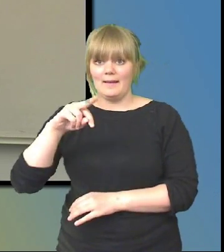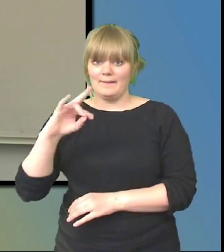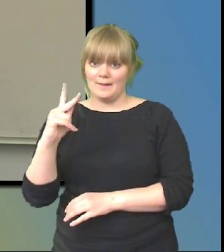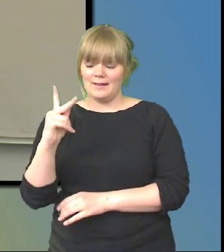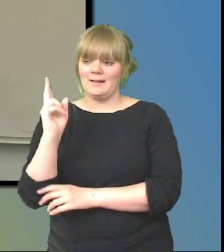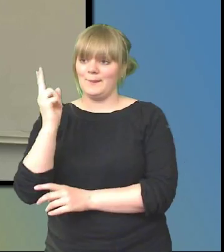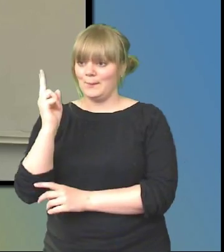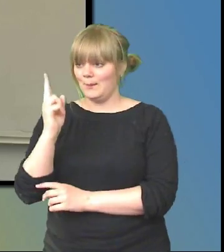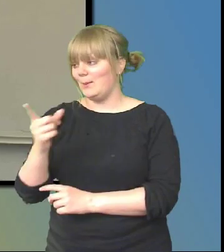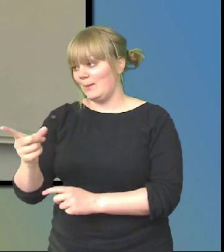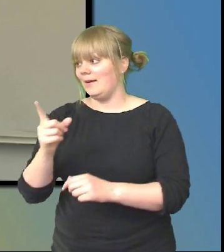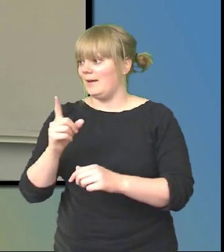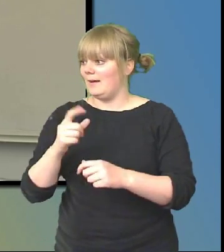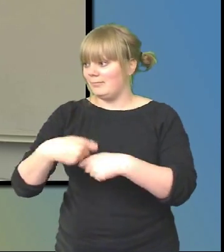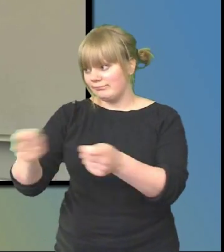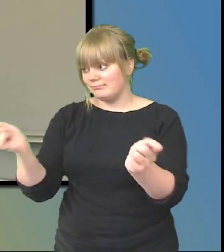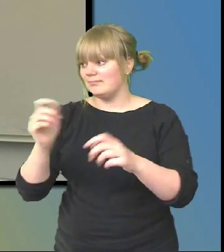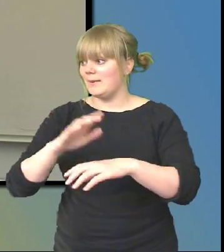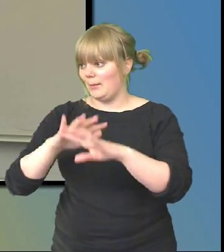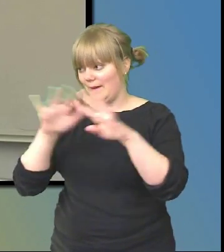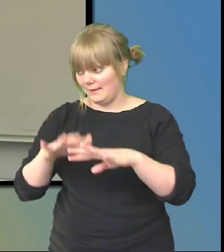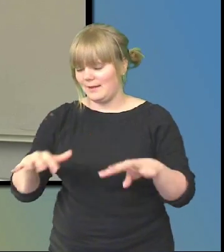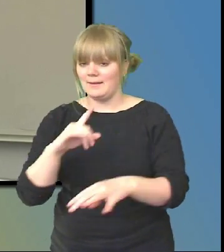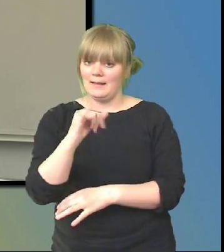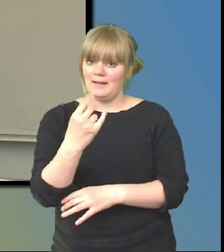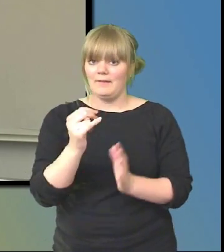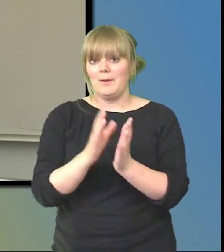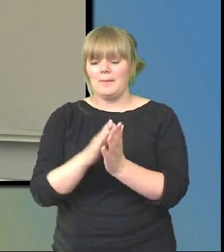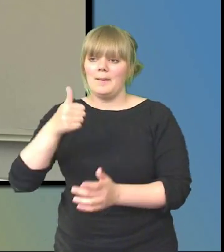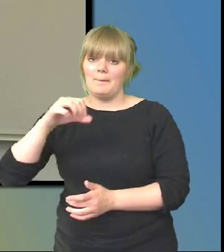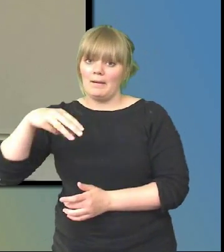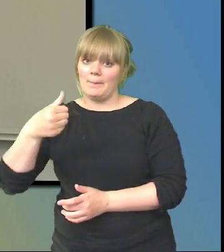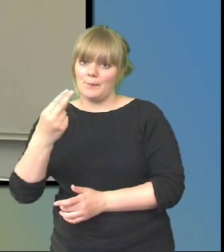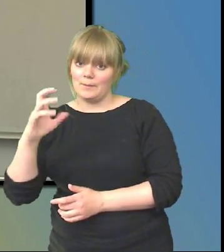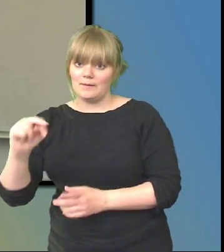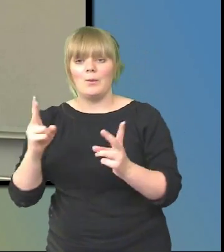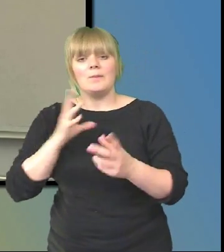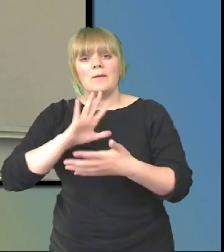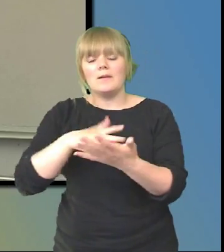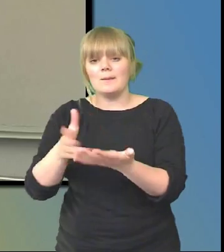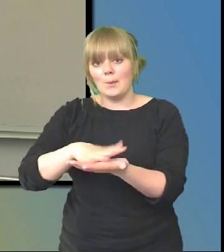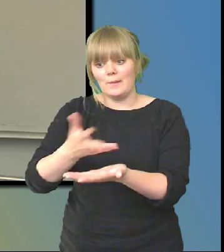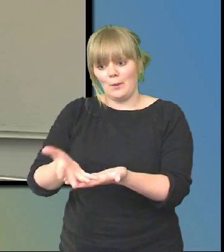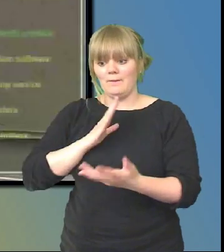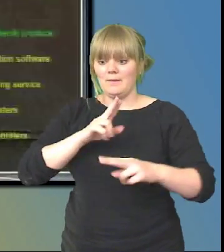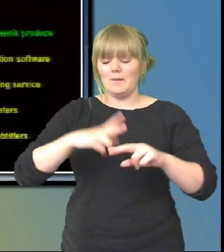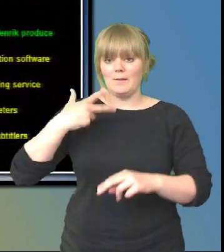med hjälp av Bambooser. Och sen har vi teckentolkar som står i Örebro och vi har skrivtolkar eller professionella